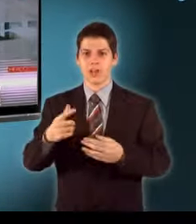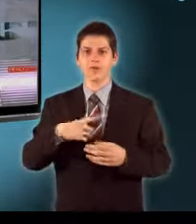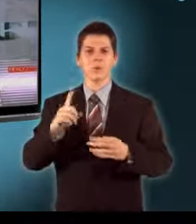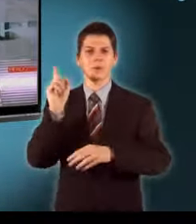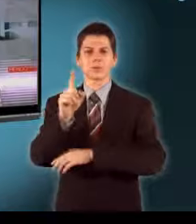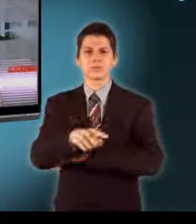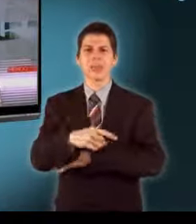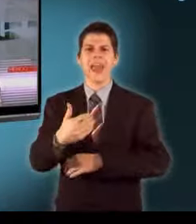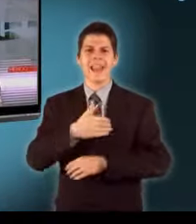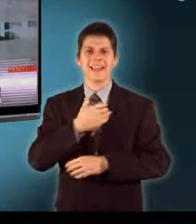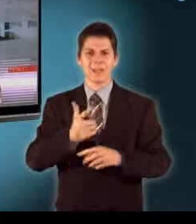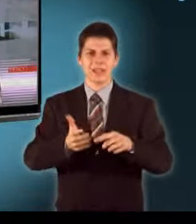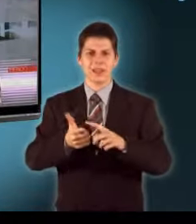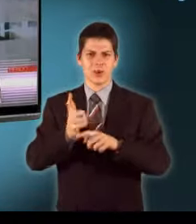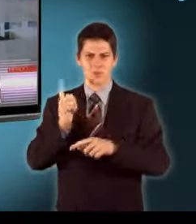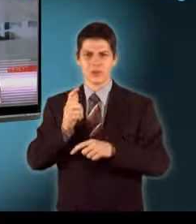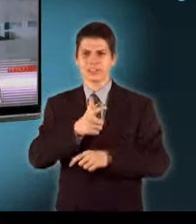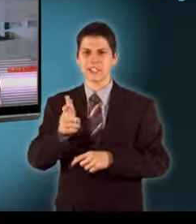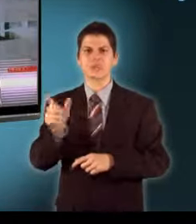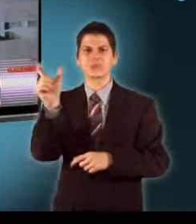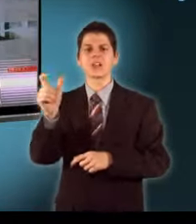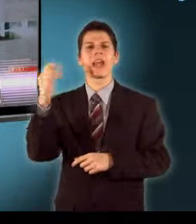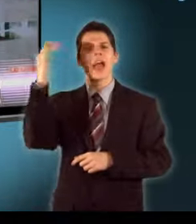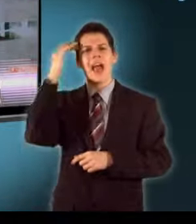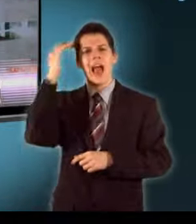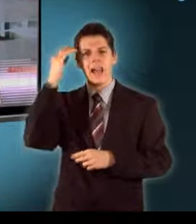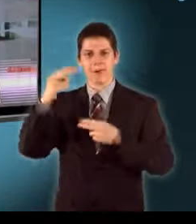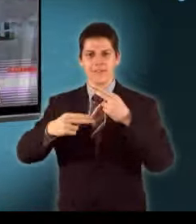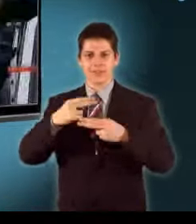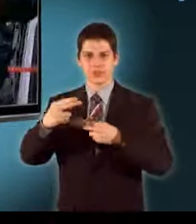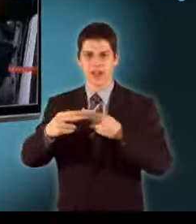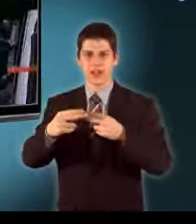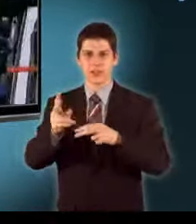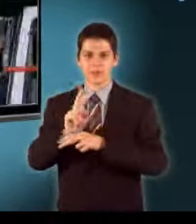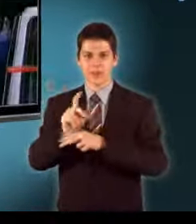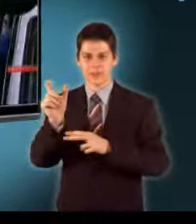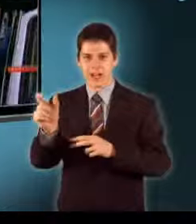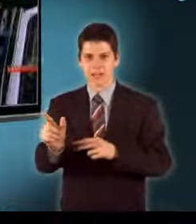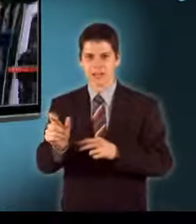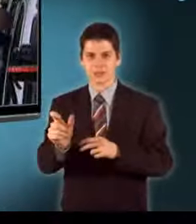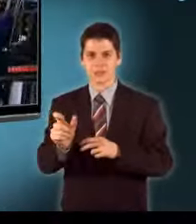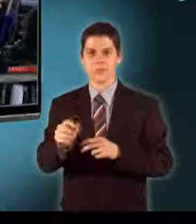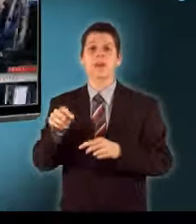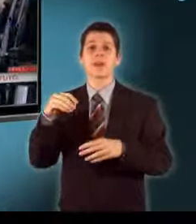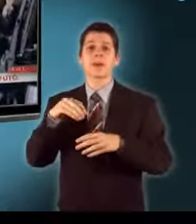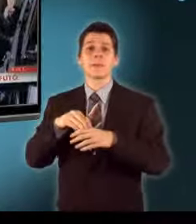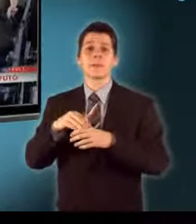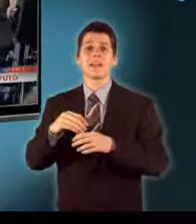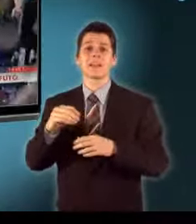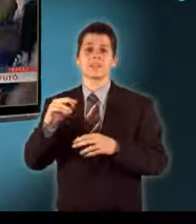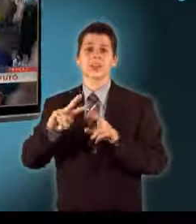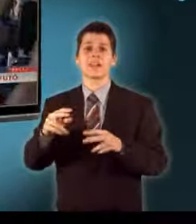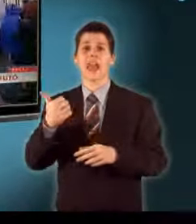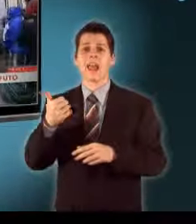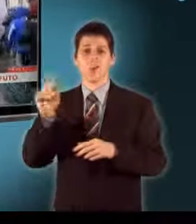elrendelte az egyetemi lövöldözéssel gyanúsított fiatalember elmeállapotának megfigyelését A megfigyelés egyelőre egy